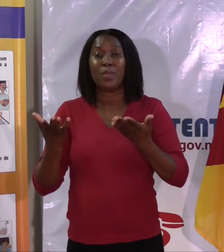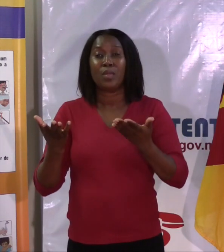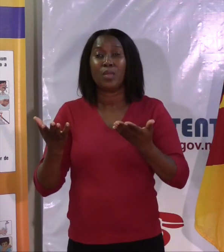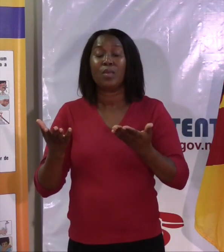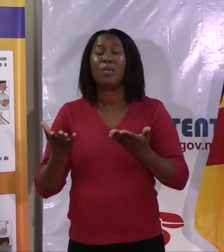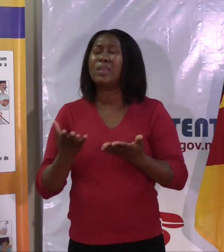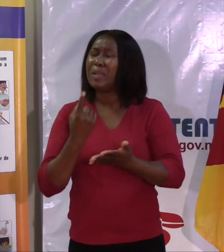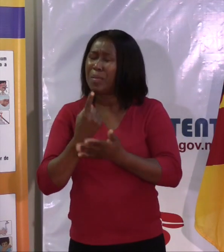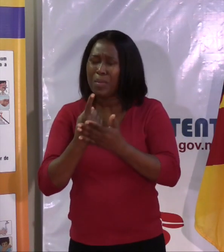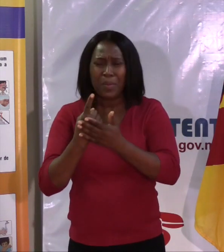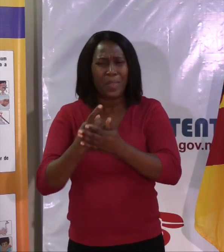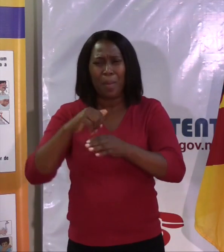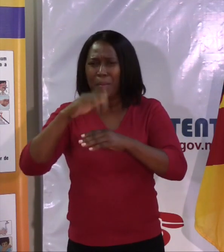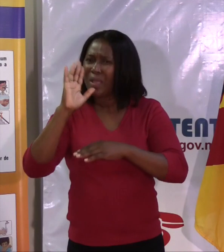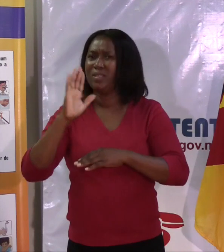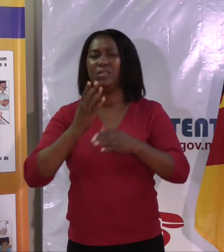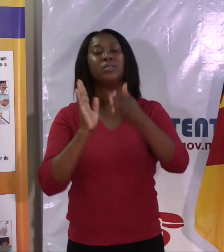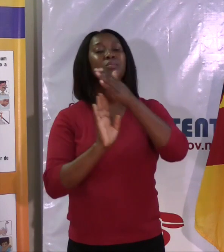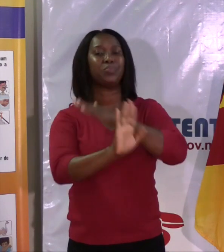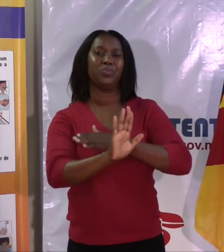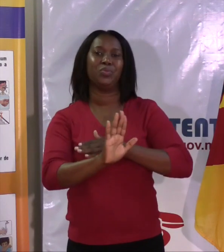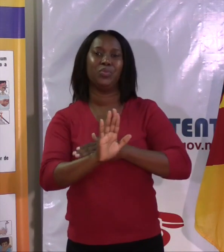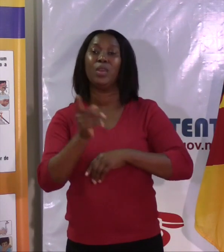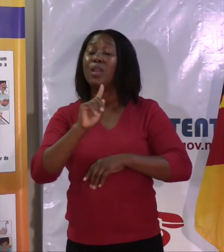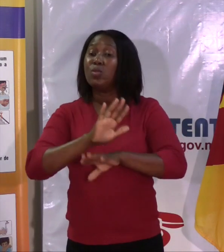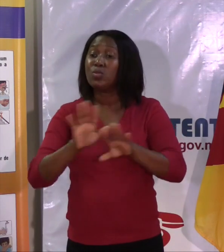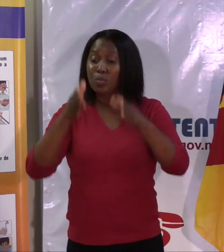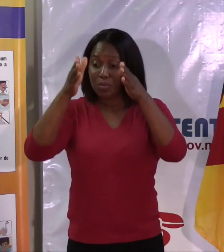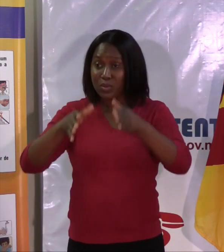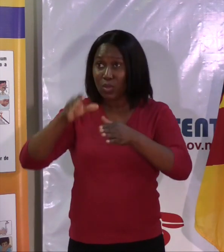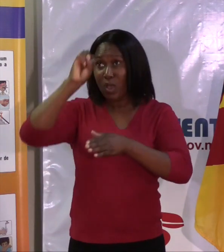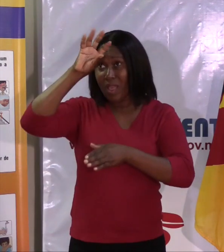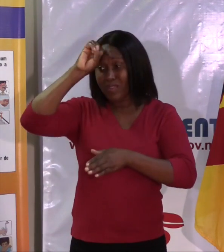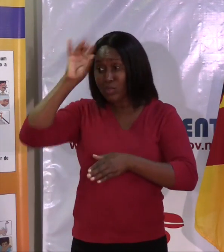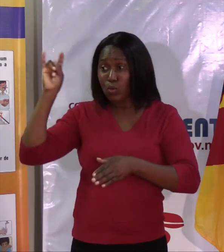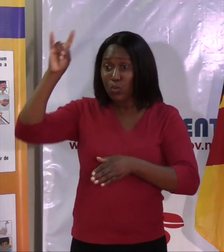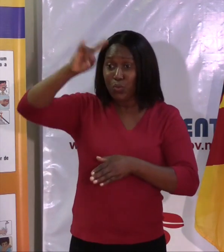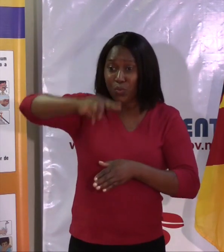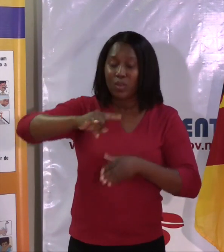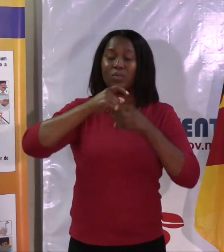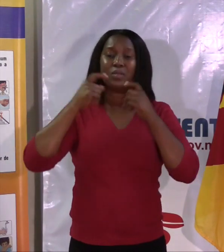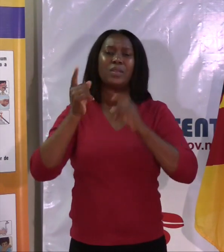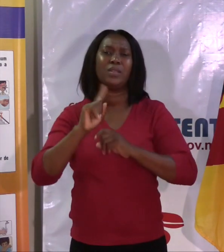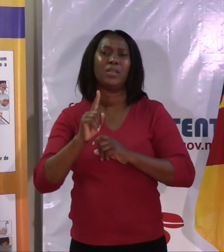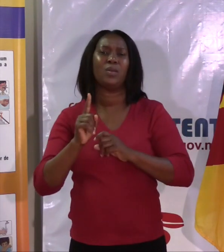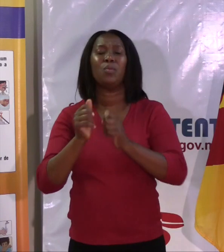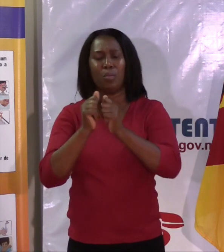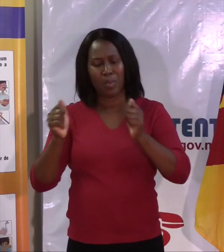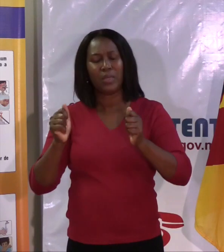E que não é o simples facto da pessoa que veio da África do Sul que o torna mais homem de menor risco em relação aos outros. É verdade que vem de um país de